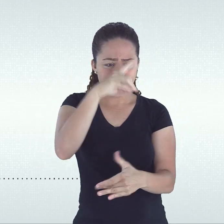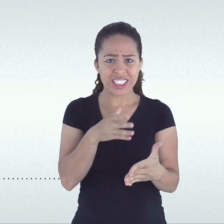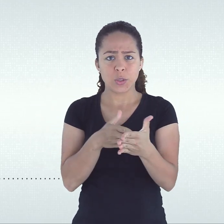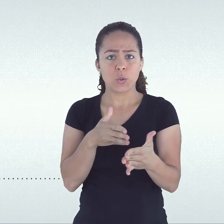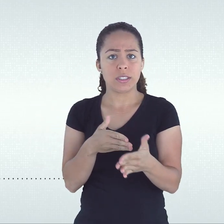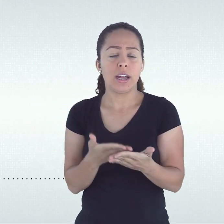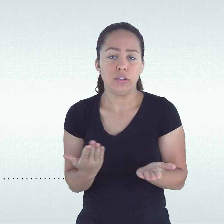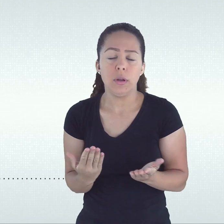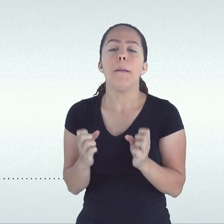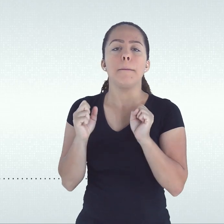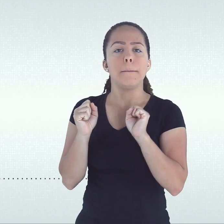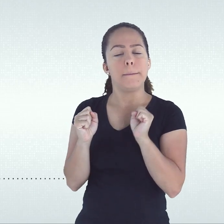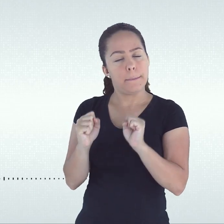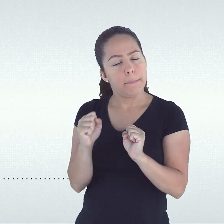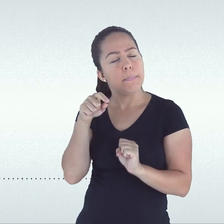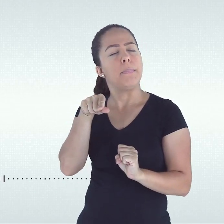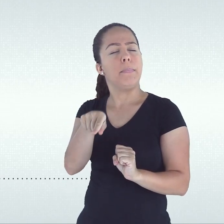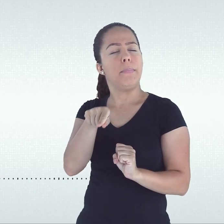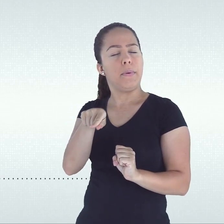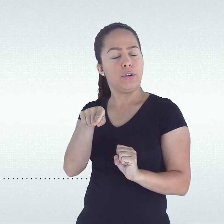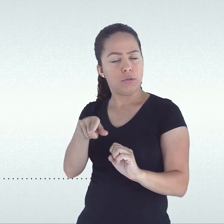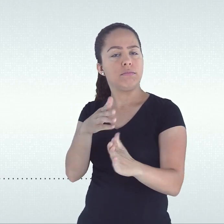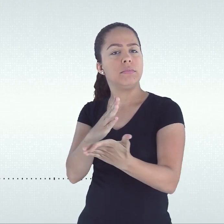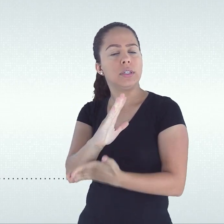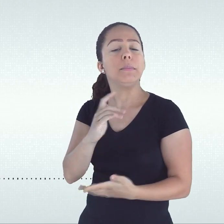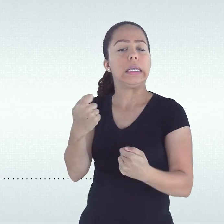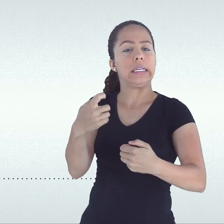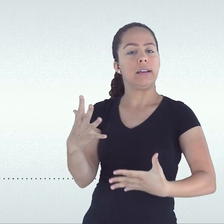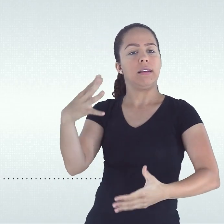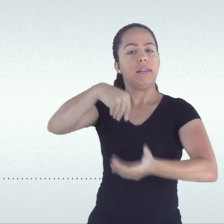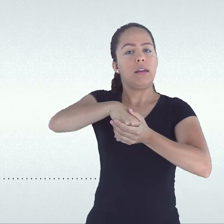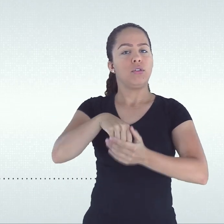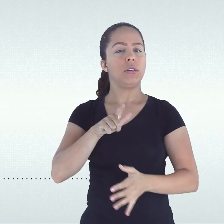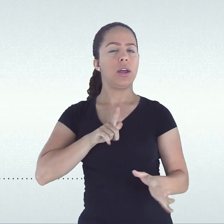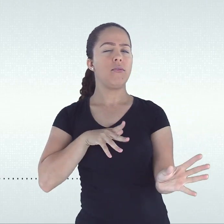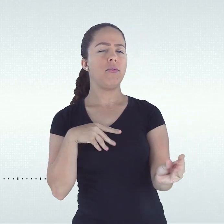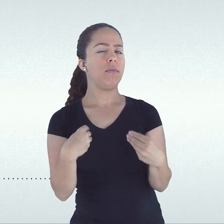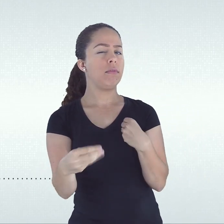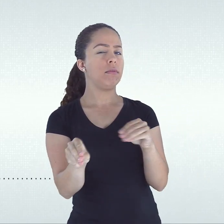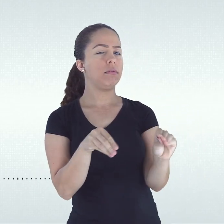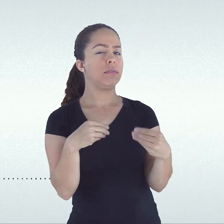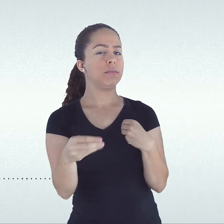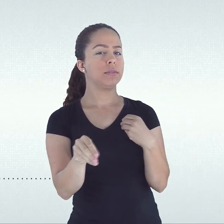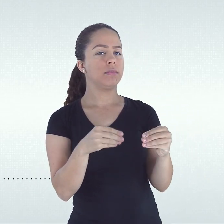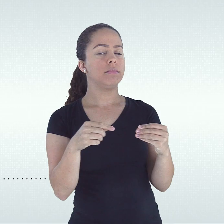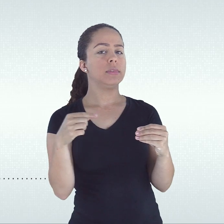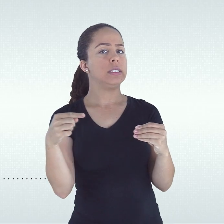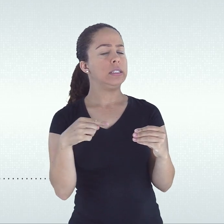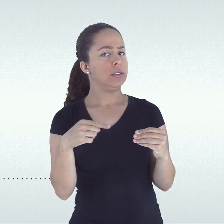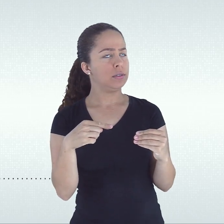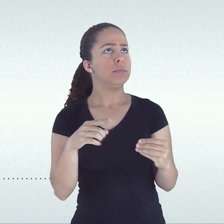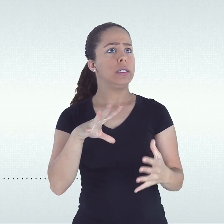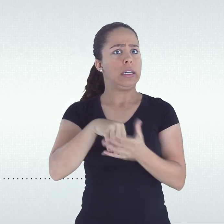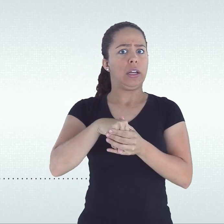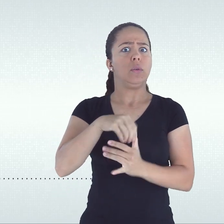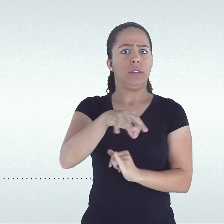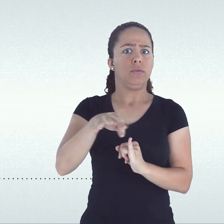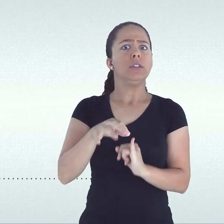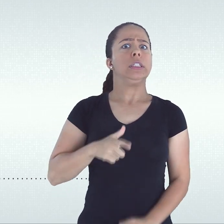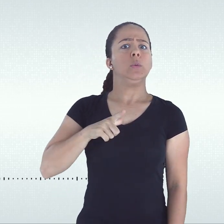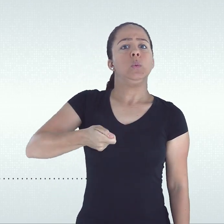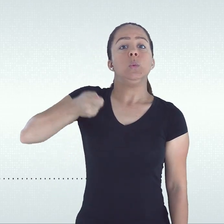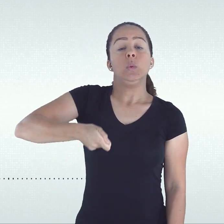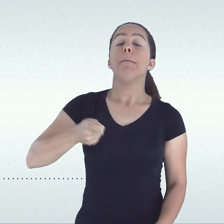Conferindo com isso, alguma flexibilização dentro de um formato fundamentalmente rígido.